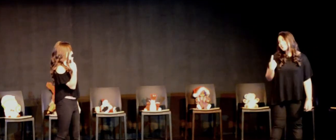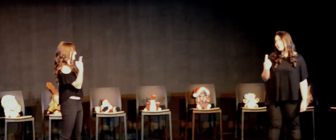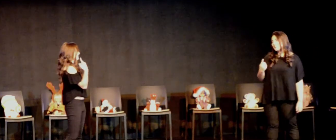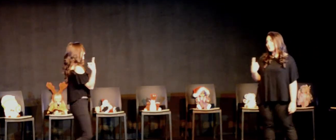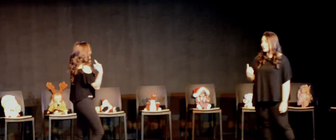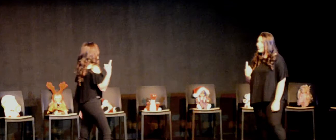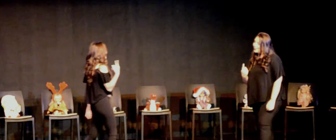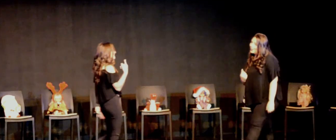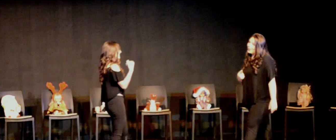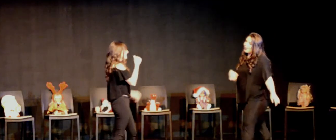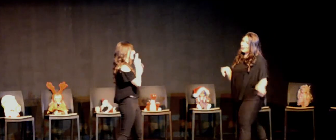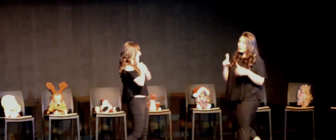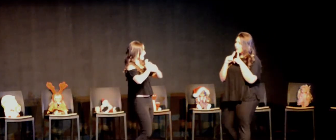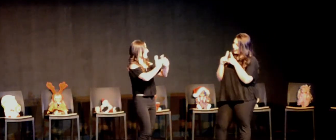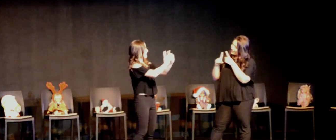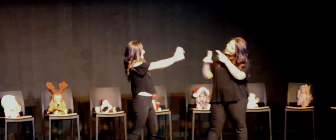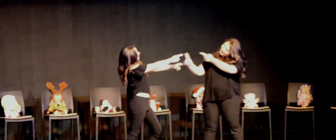Solo respuestas